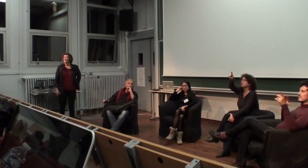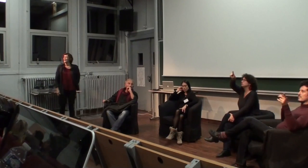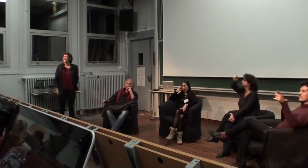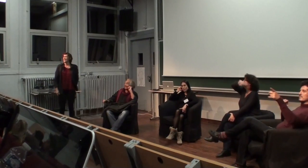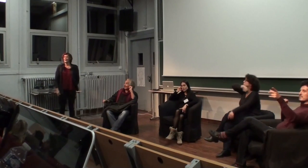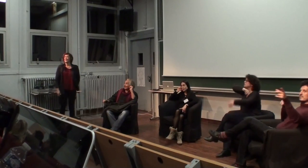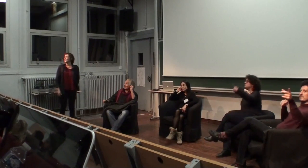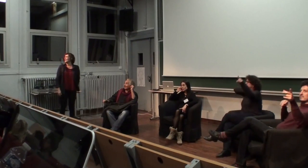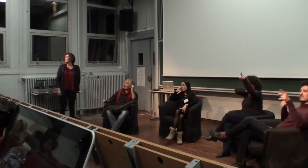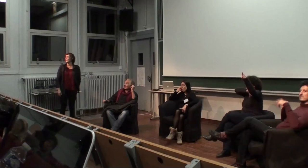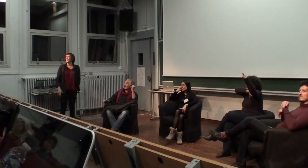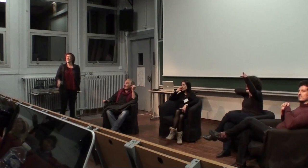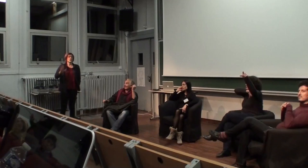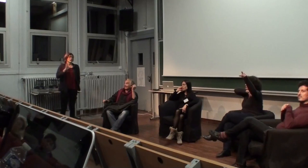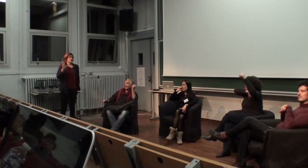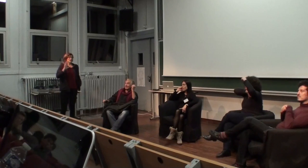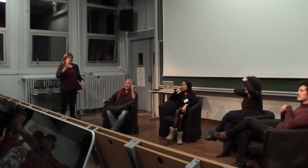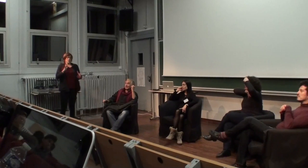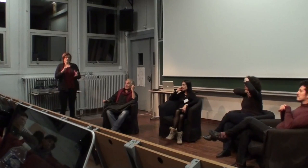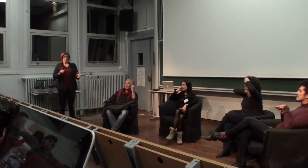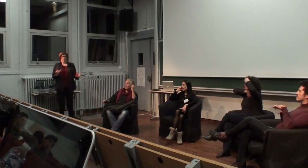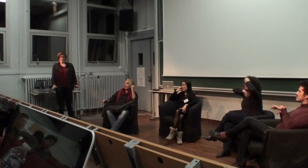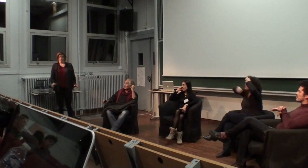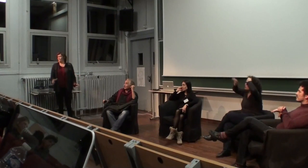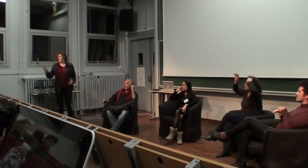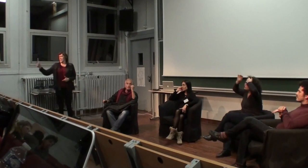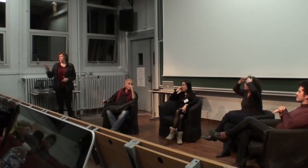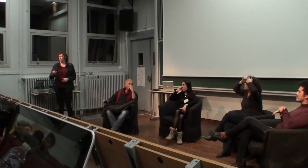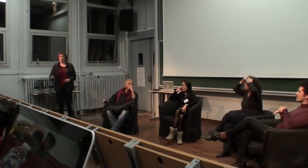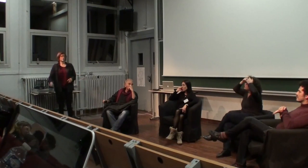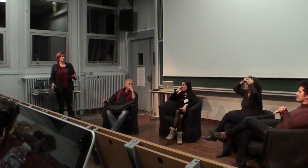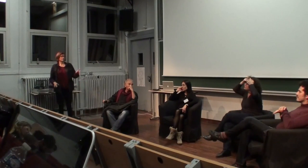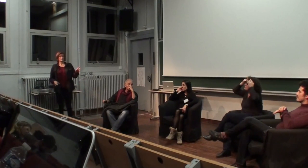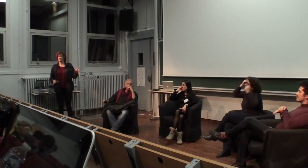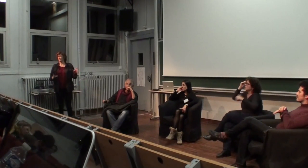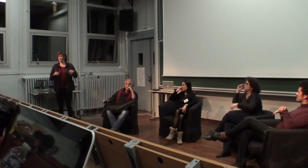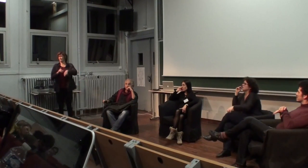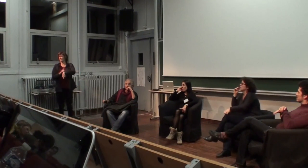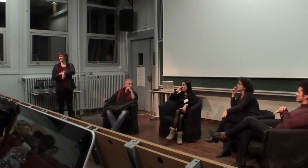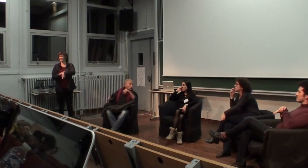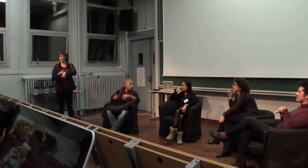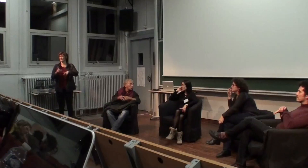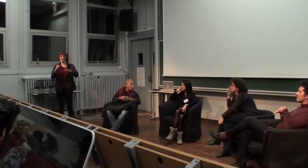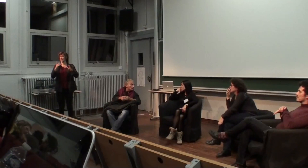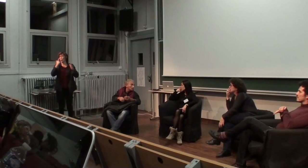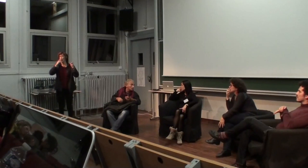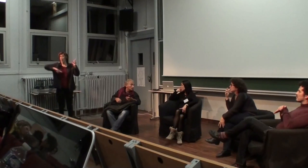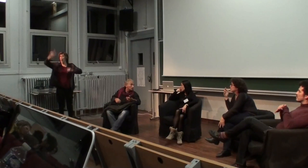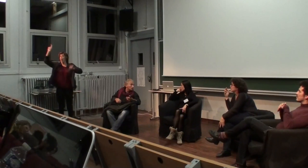il voudrait répondre mais je suis l'horrible censeur on va devoir effectivement partir il y a beaucoup de mains qui se lèvent il avait madame